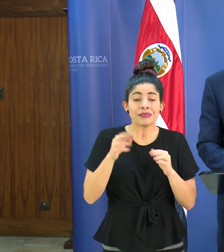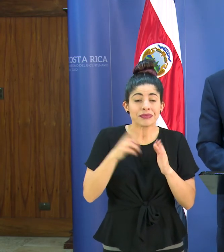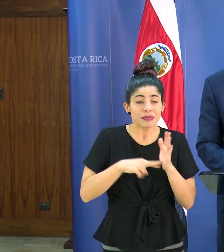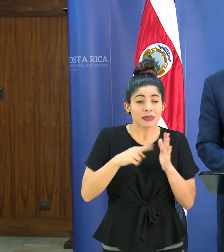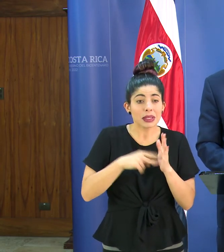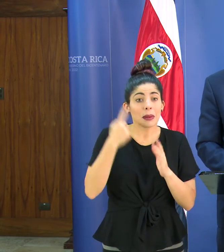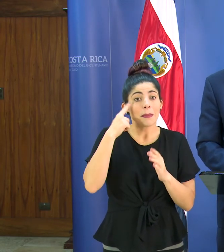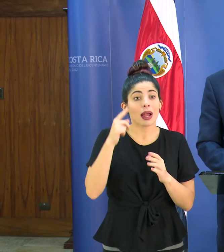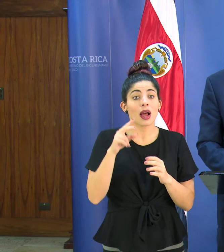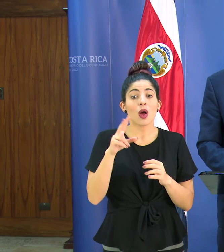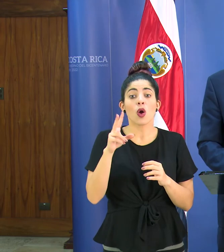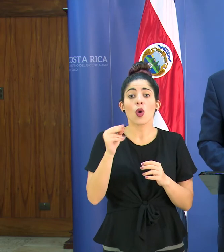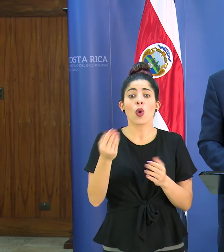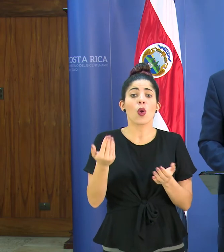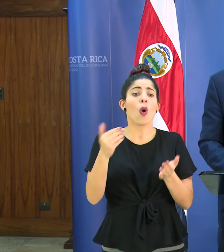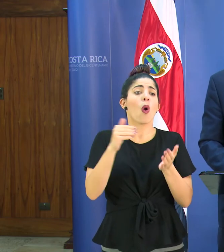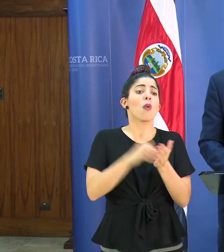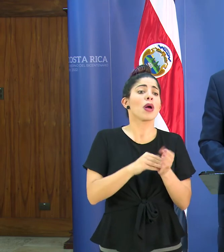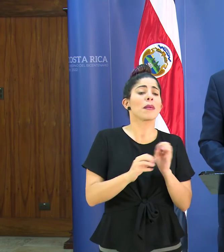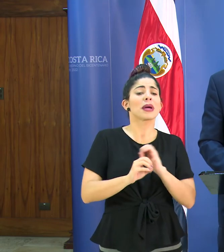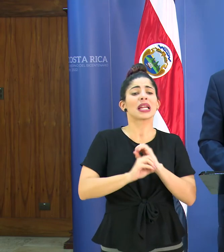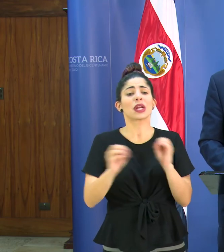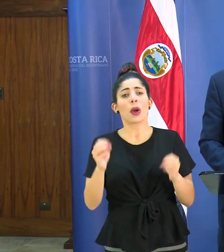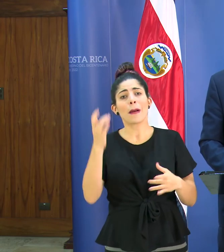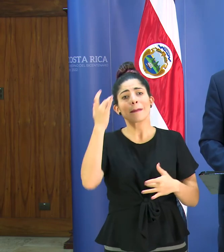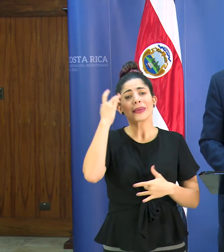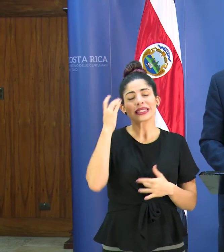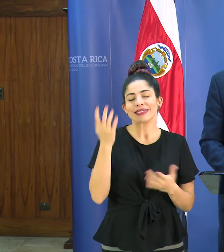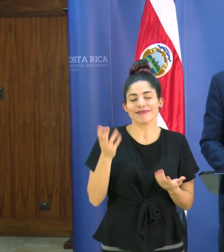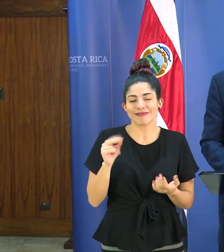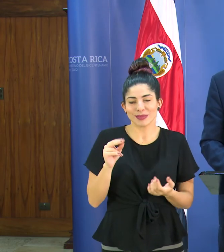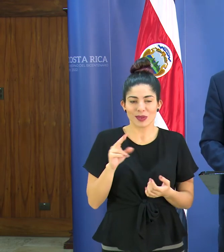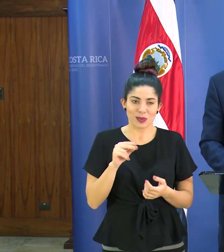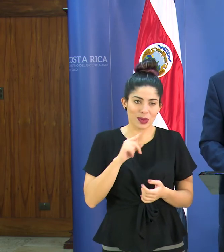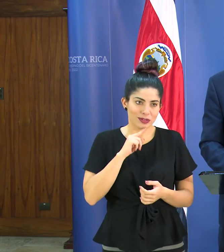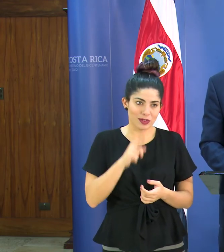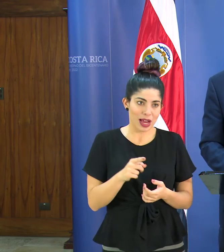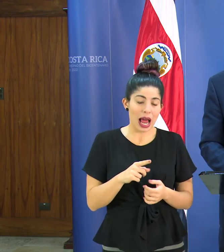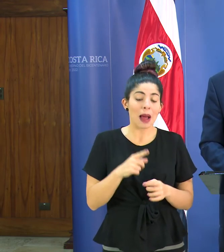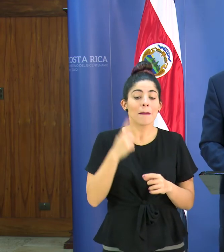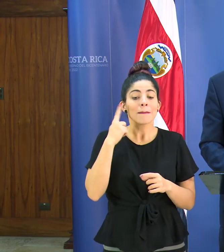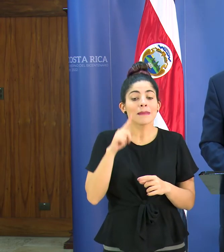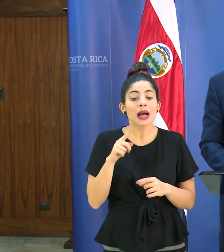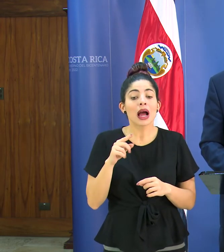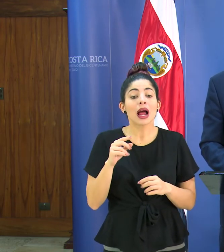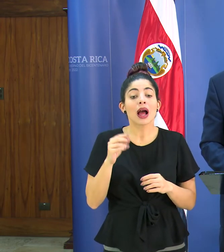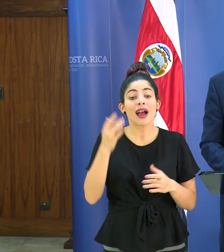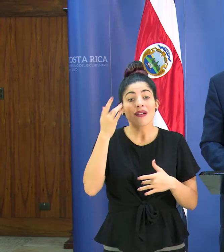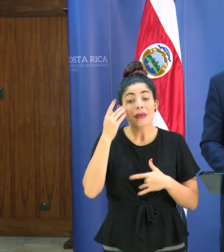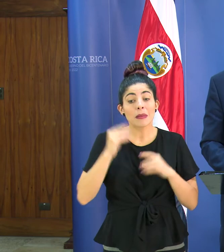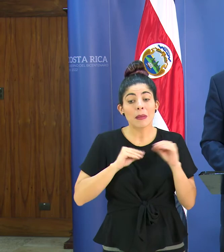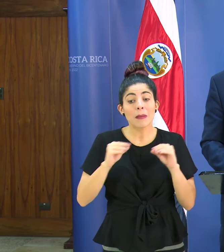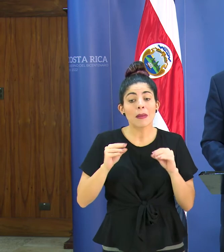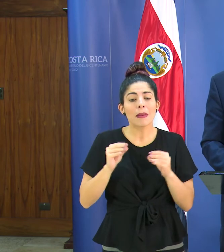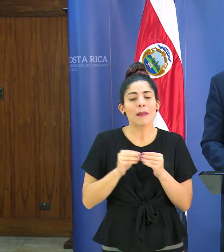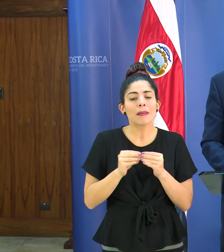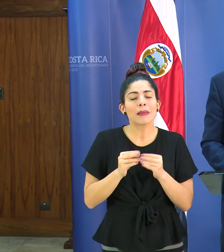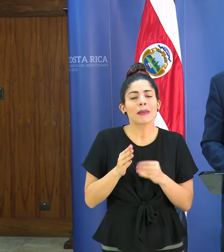no a que no vuelva a existir un solo paciente en el país porque eso no es realista sino que se va acumulando a un ritmo